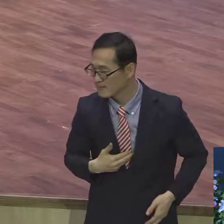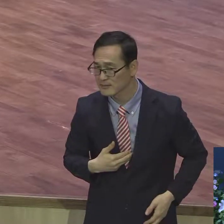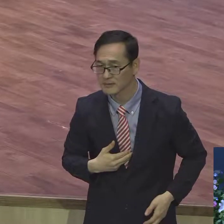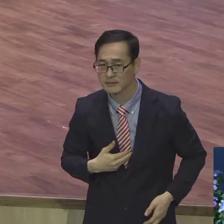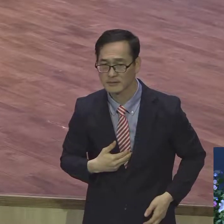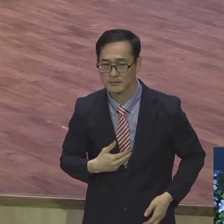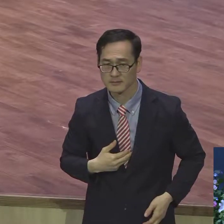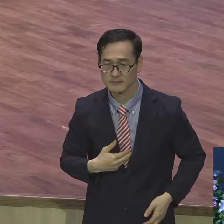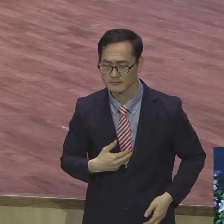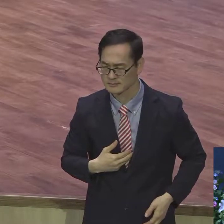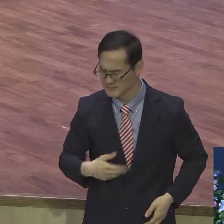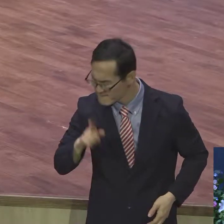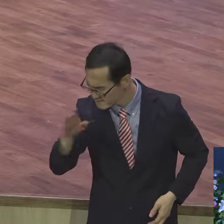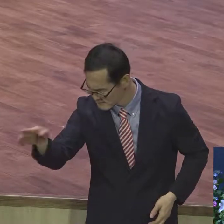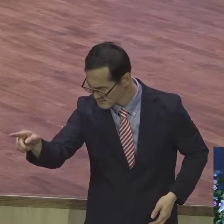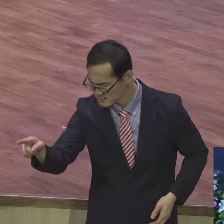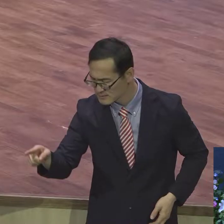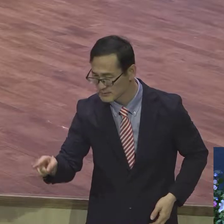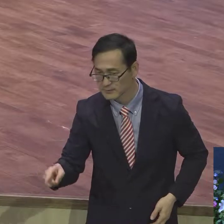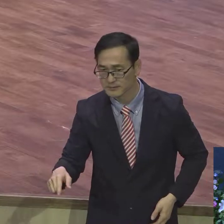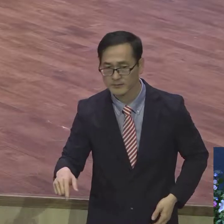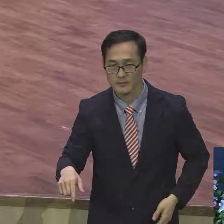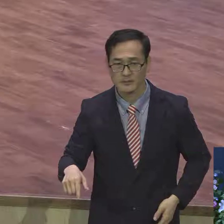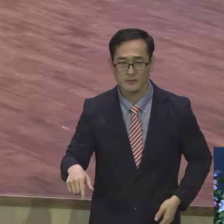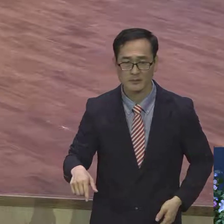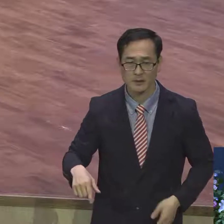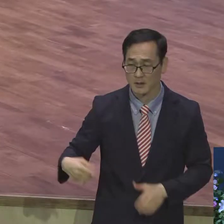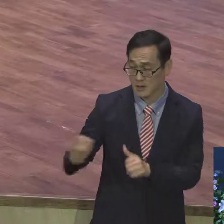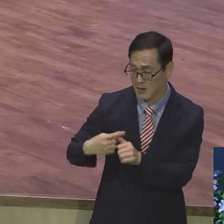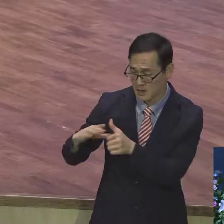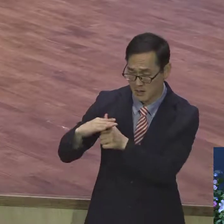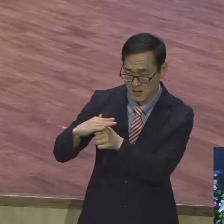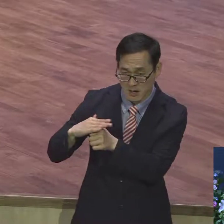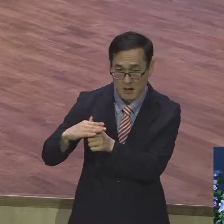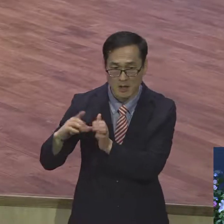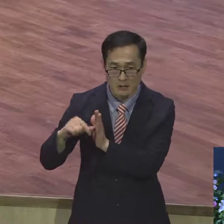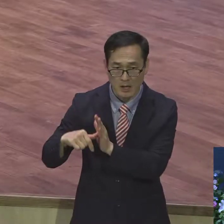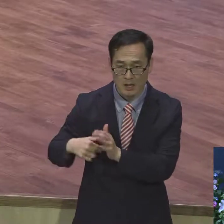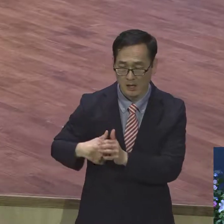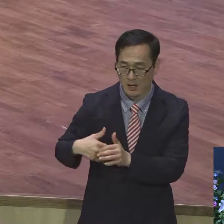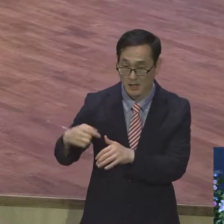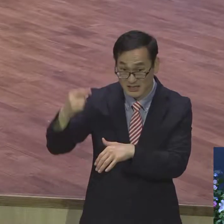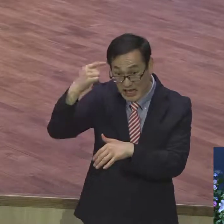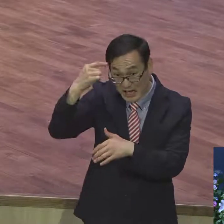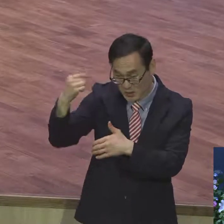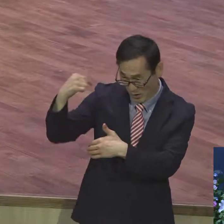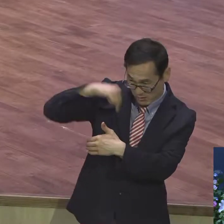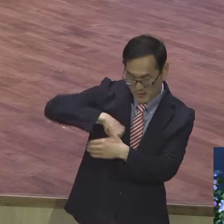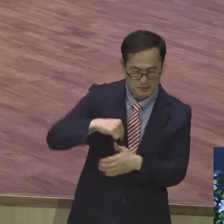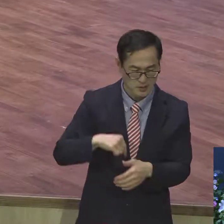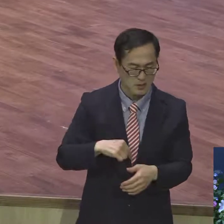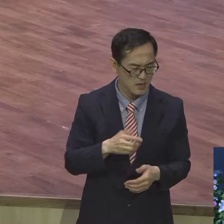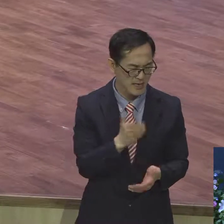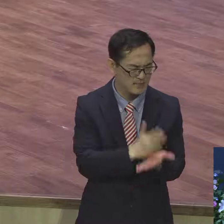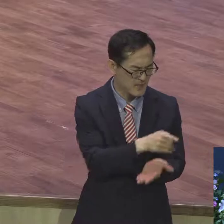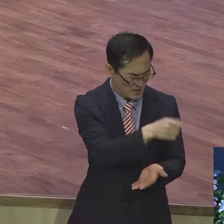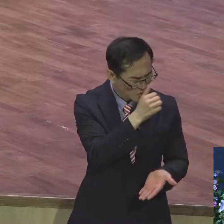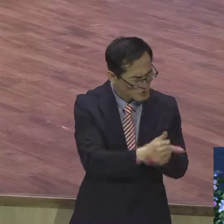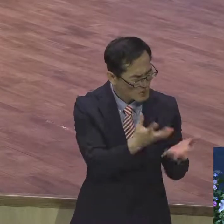마틴 루트를 계속 외친 거예요. 공격 올 때마다 생각 속에 들어와서 이 일을 하지 못하도록 힘을 뺄